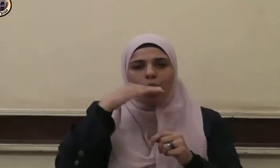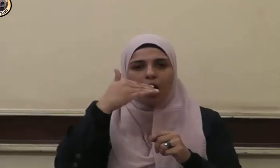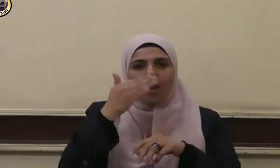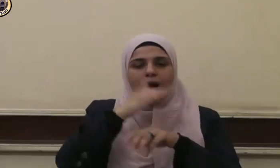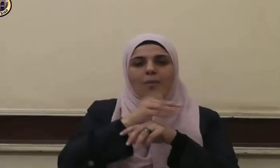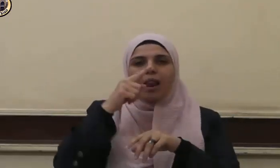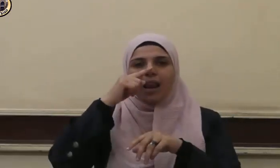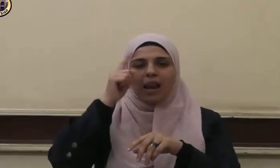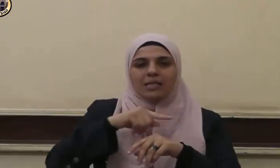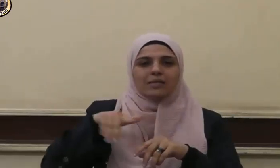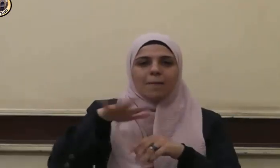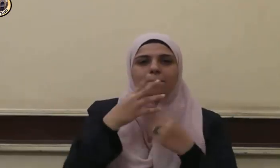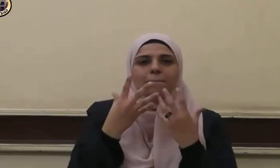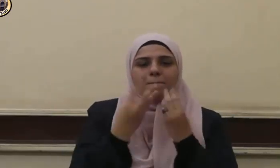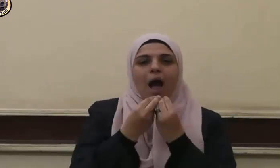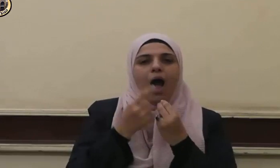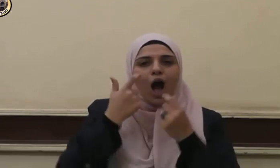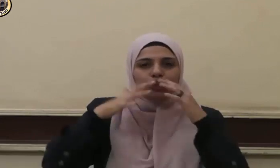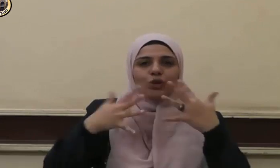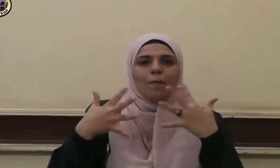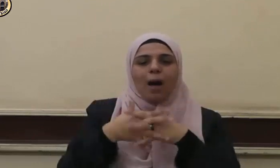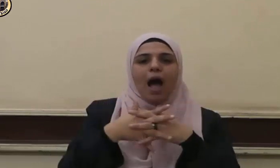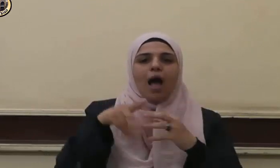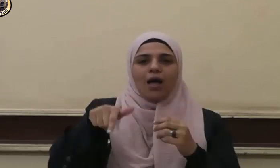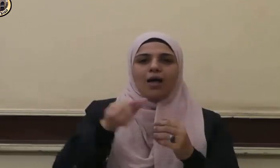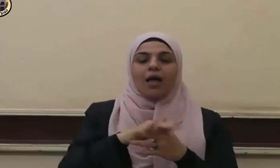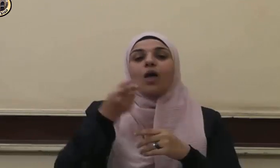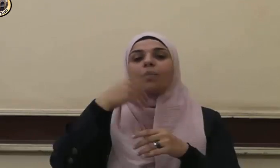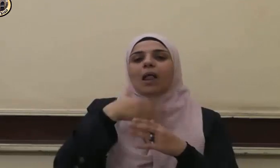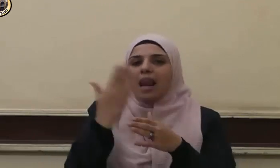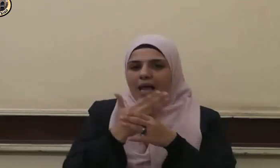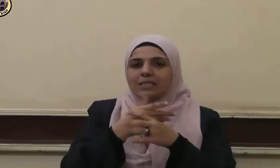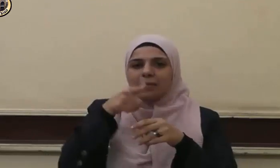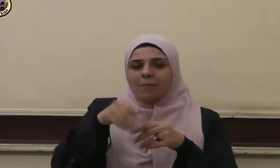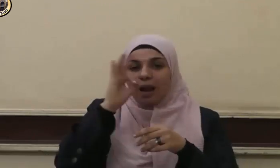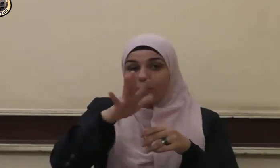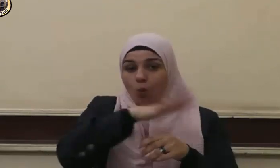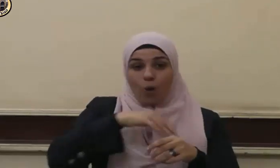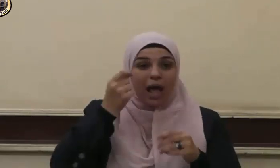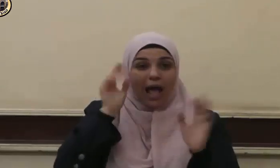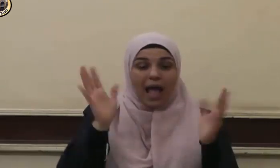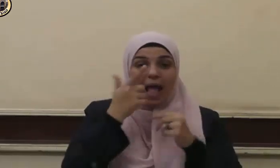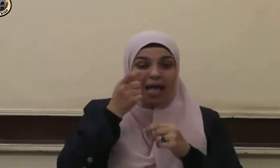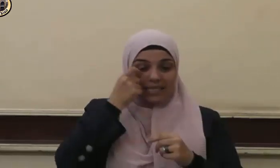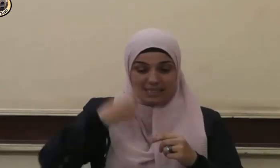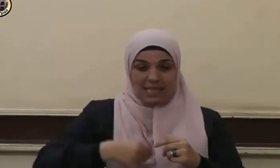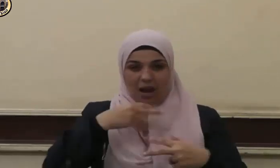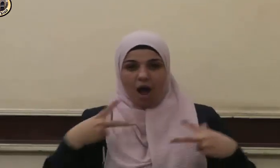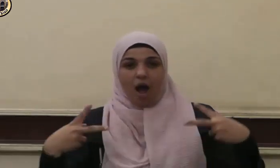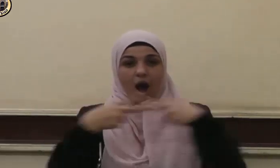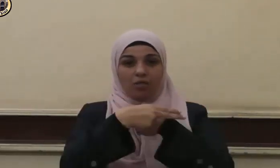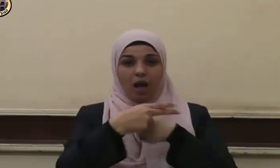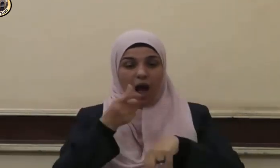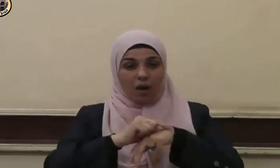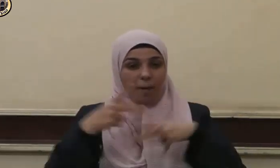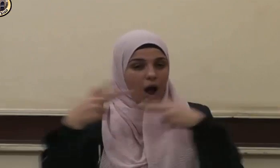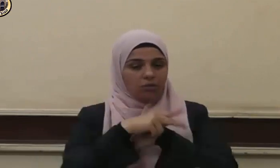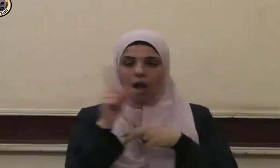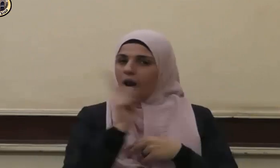كبيرها فيجب على الإنسان أن يحذر من القطيع وأن